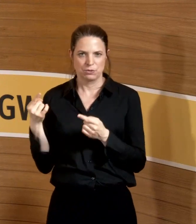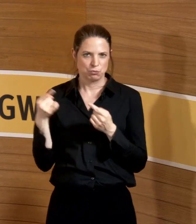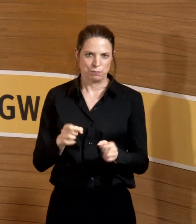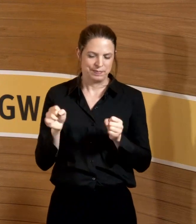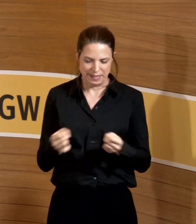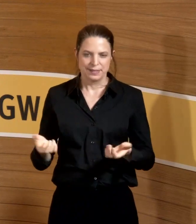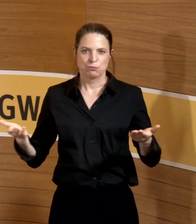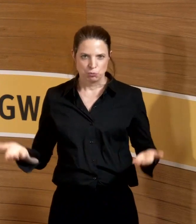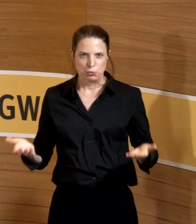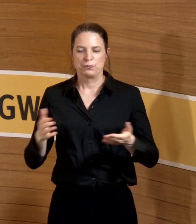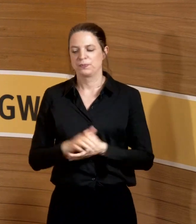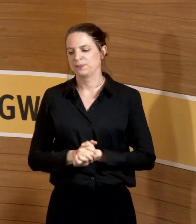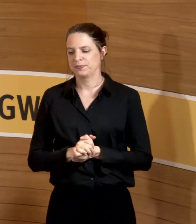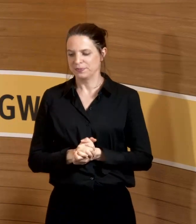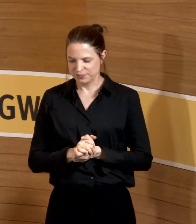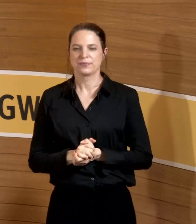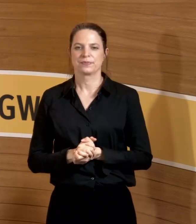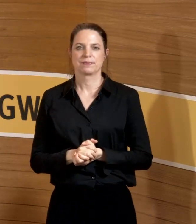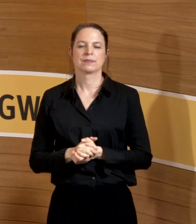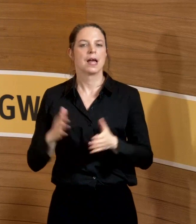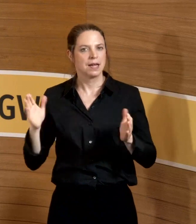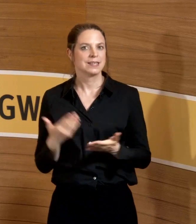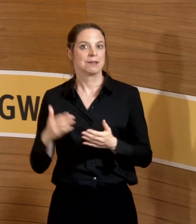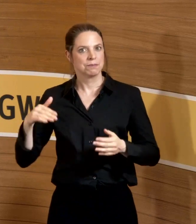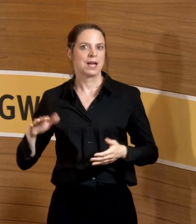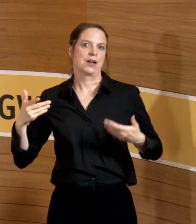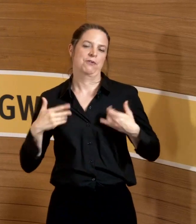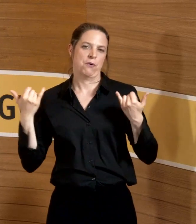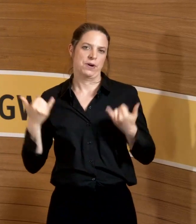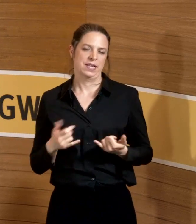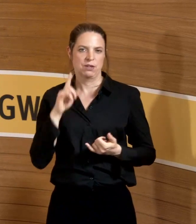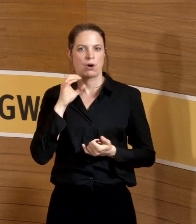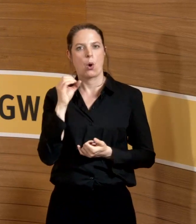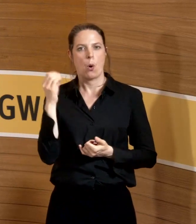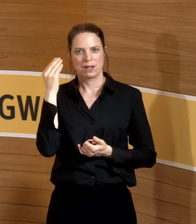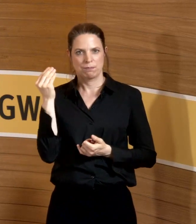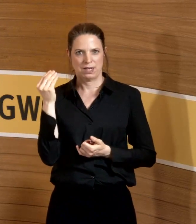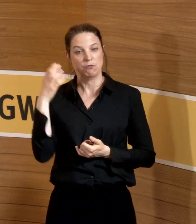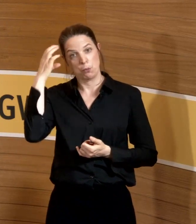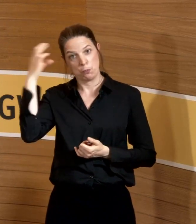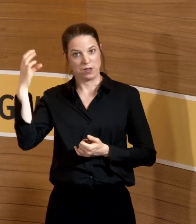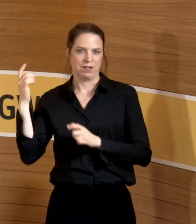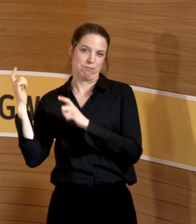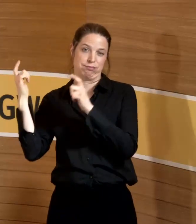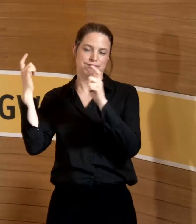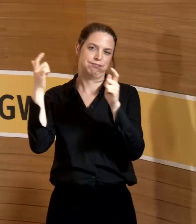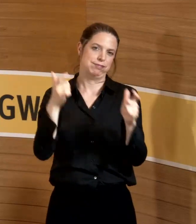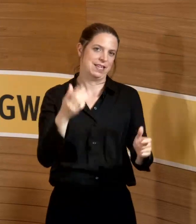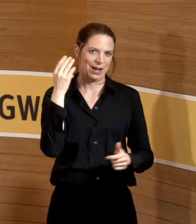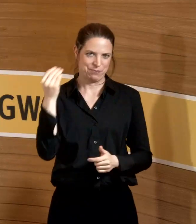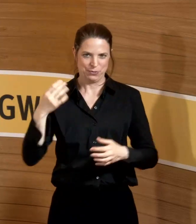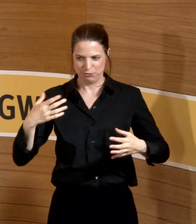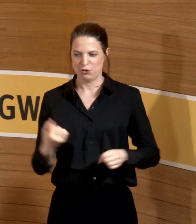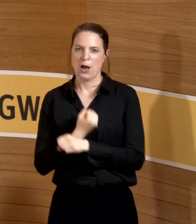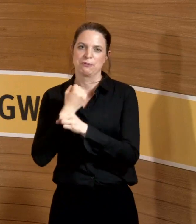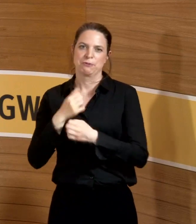konnte nicht kommen. So, ja, umso mehr freue ich mich, dass Frau Ochmann aus München den weiten Weg geschafft